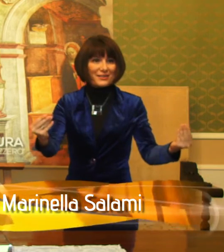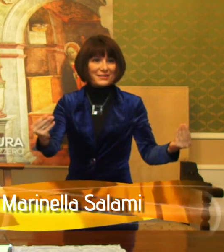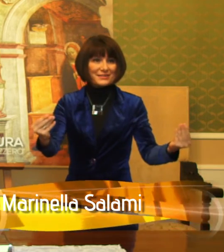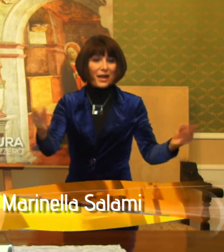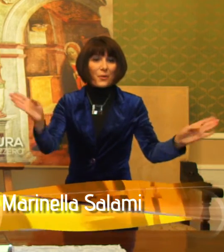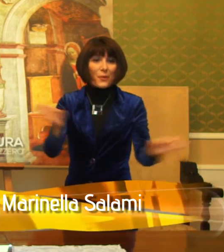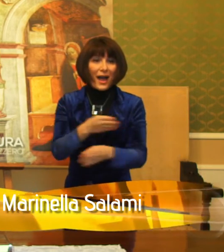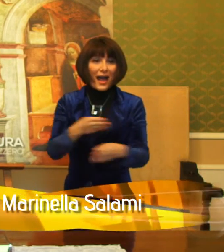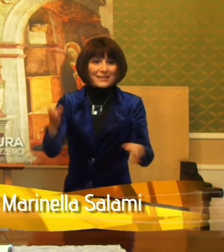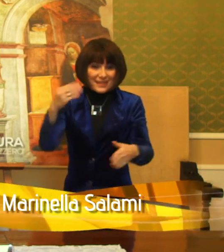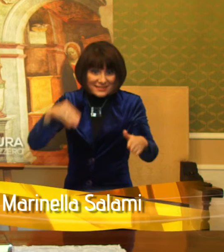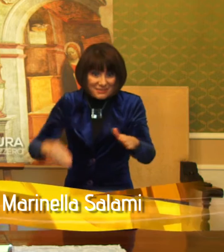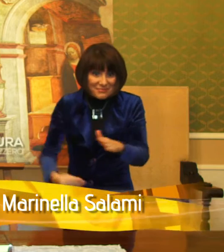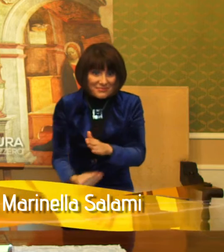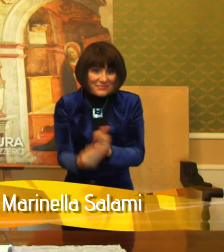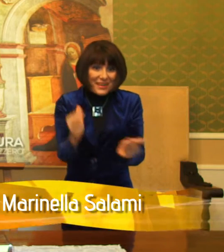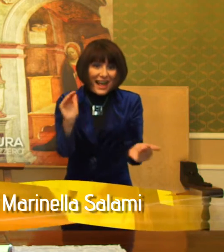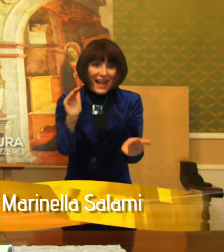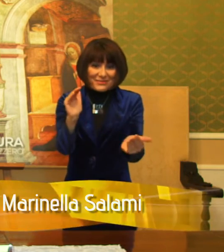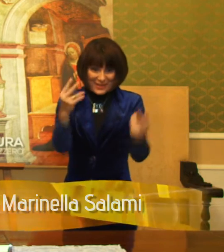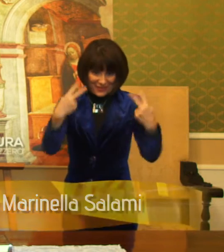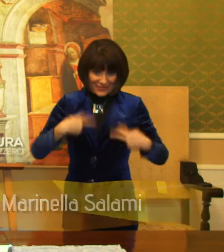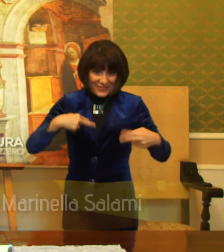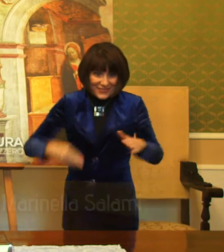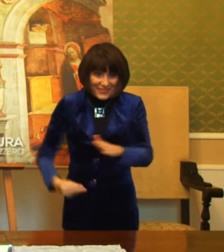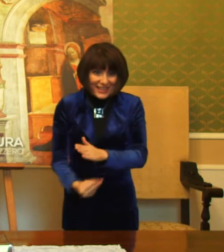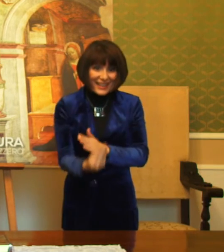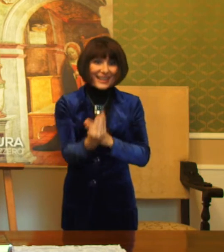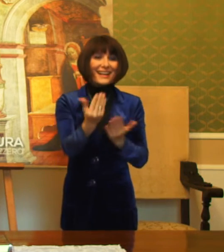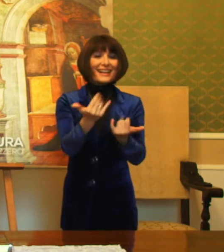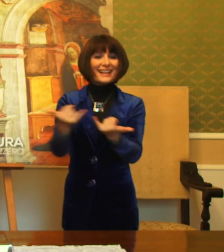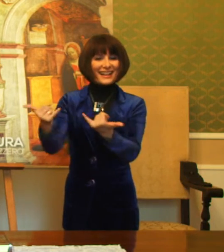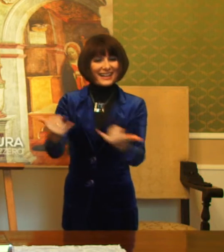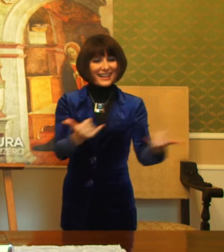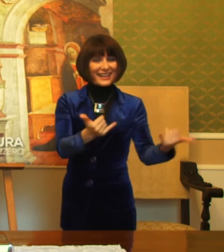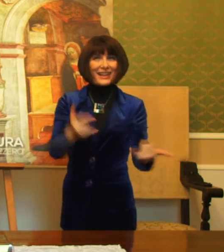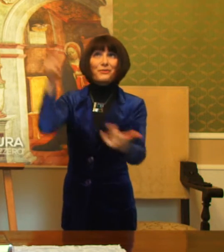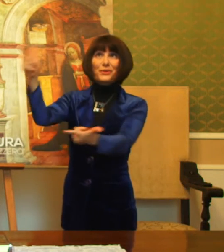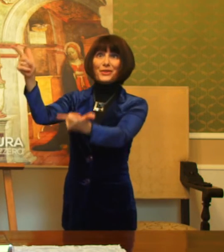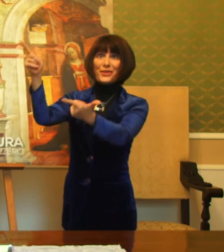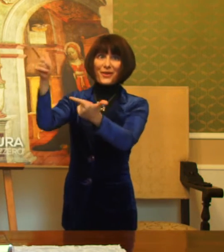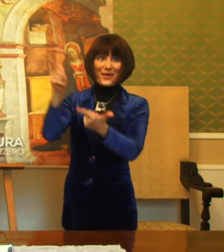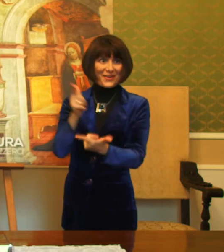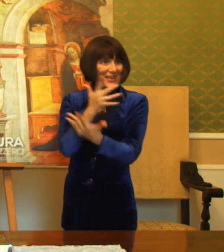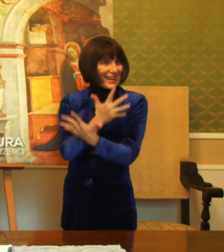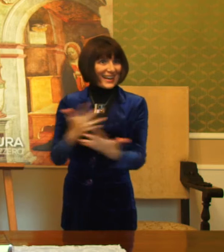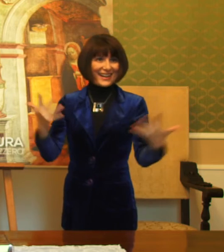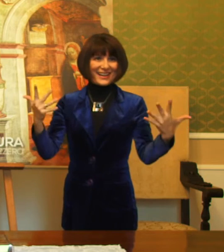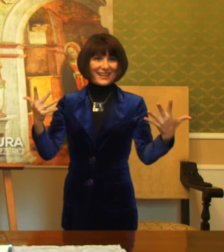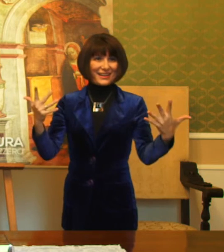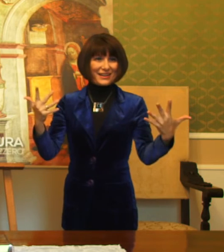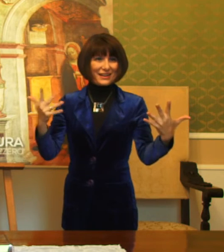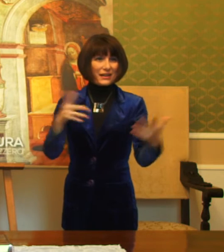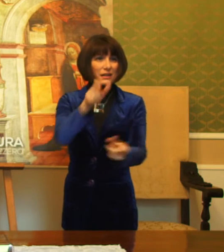alla luce e alla vita è un dono ed è un dono grande, per cui anche coloro che si